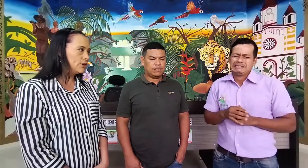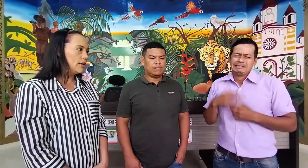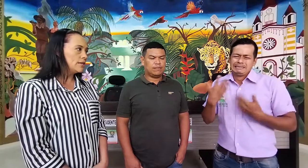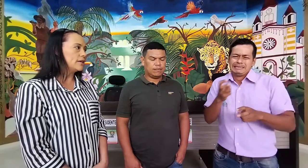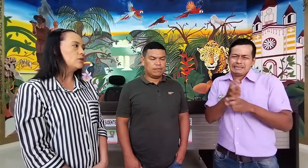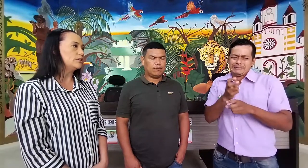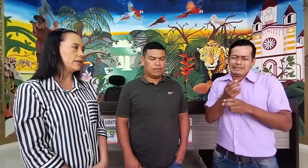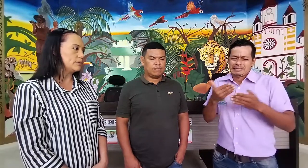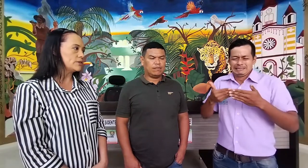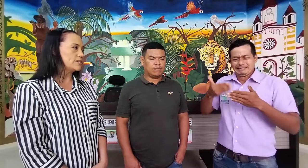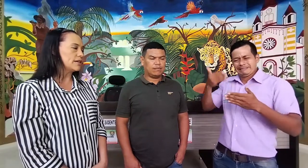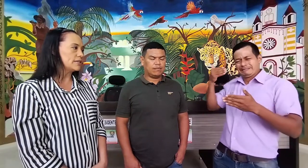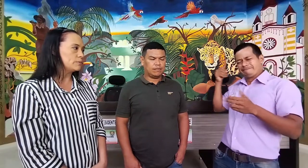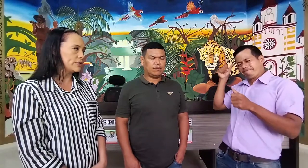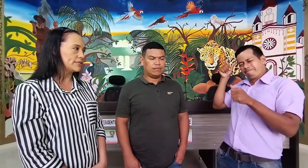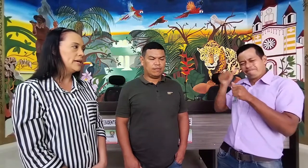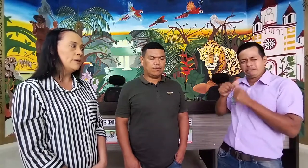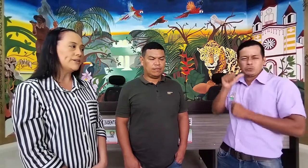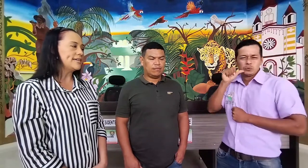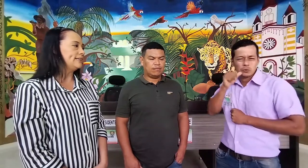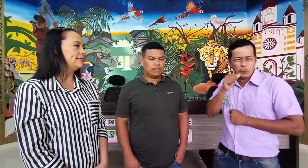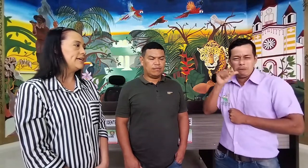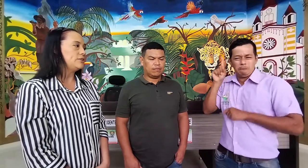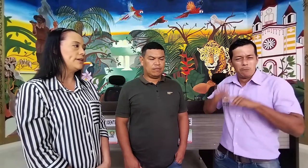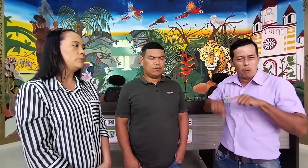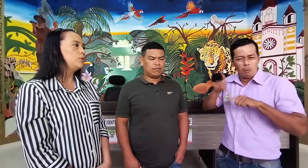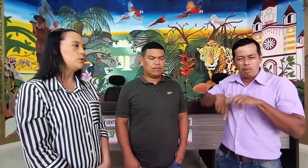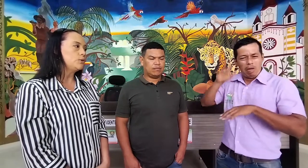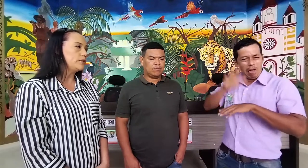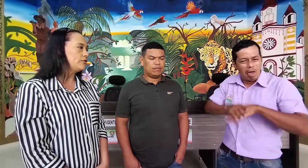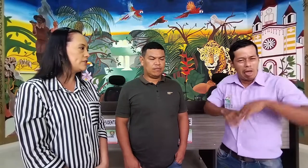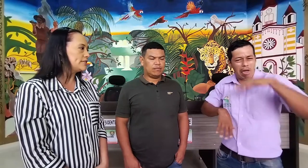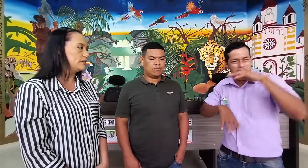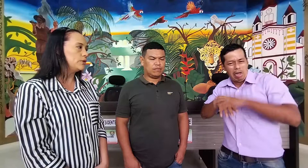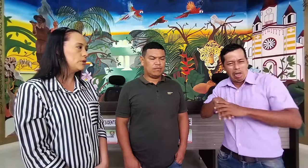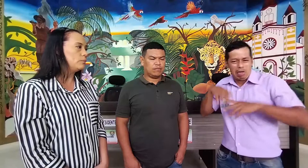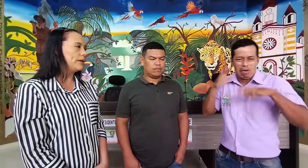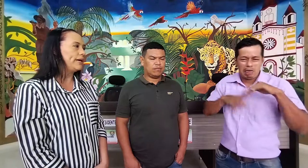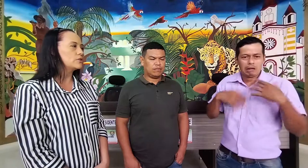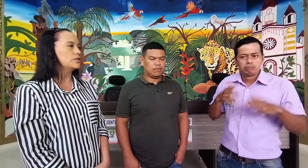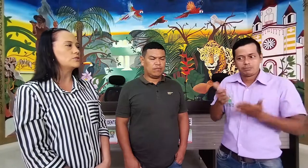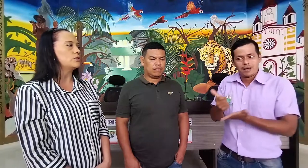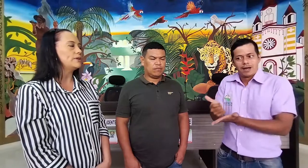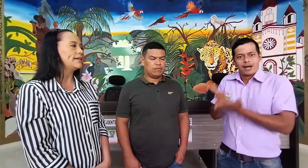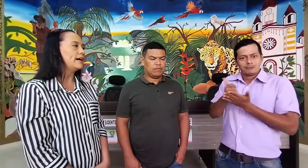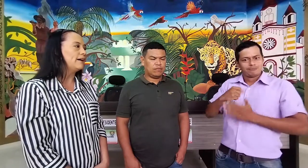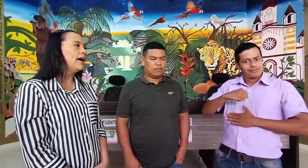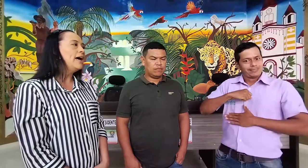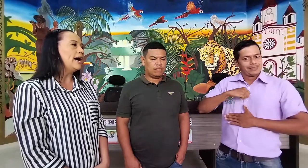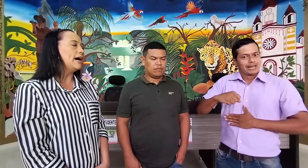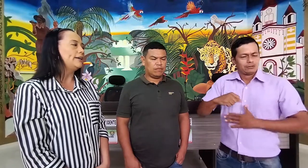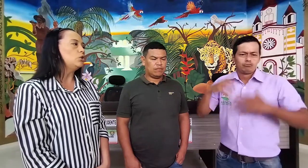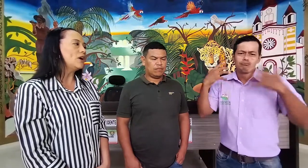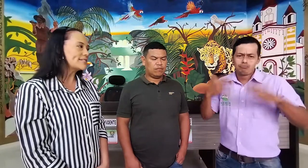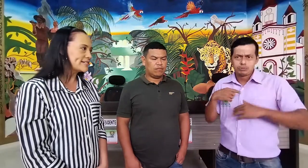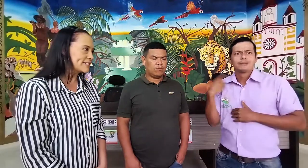y encontremos esa respuesta. Pues antes de ello era muy, muy difícil, muy complejo, se nos obligaba a no hacer